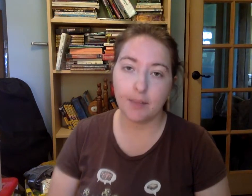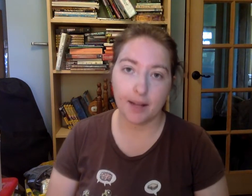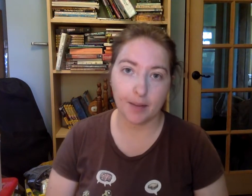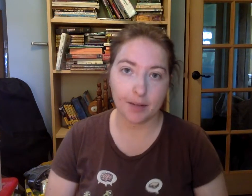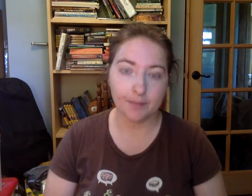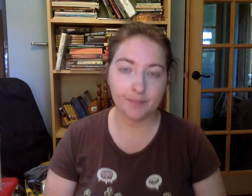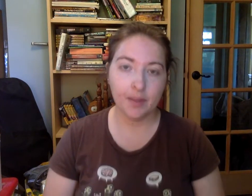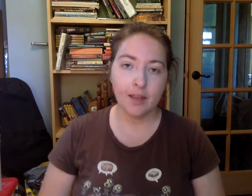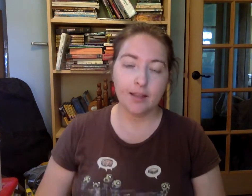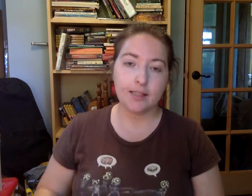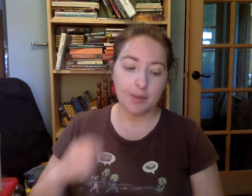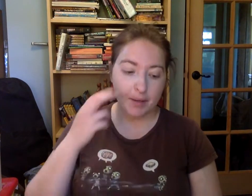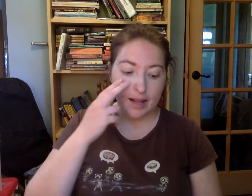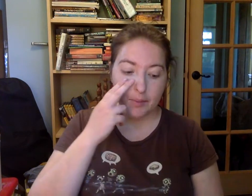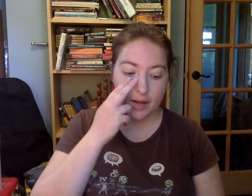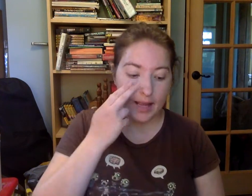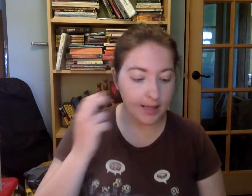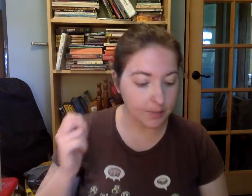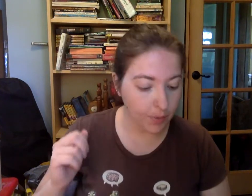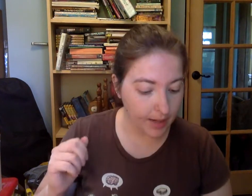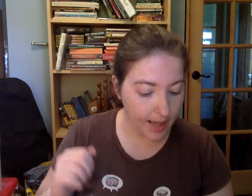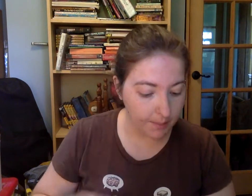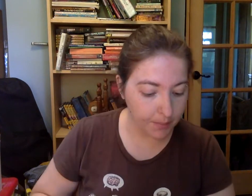palabra. Si mi palabra es, por ejemplo,